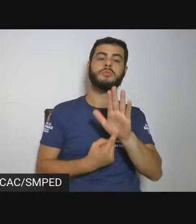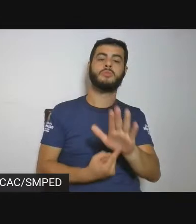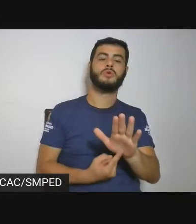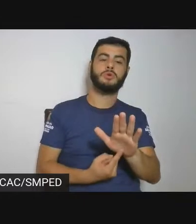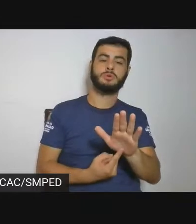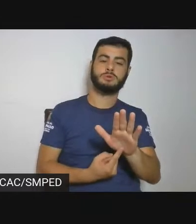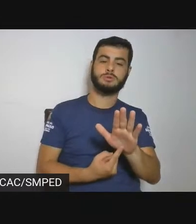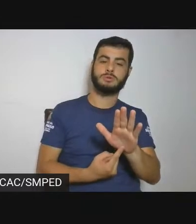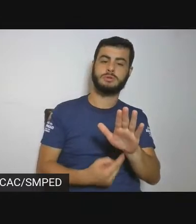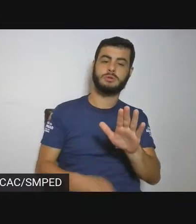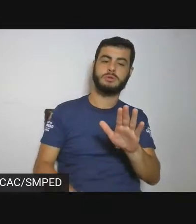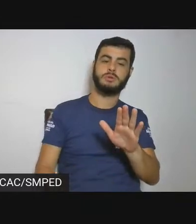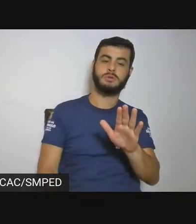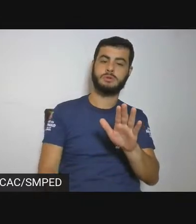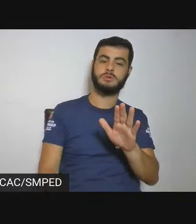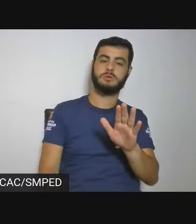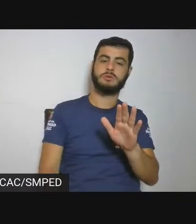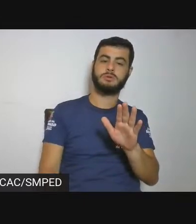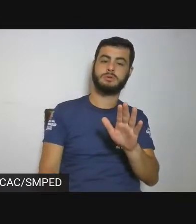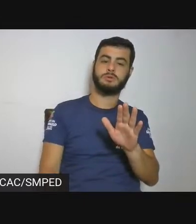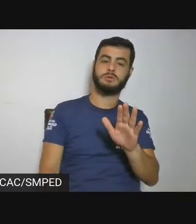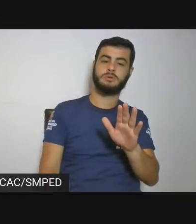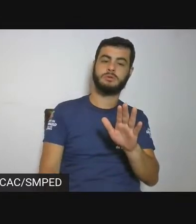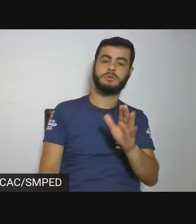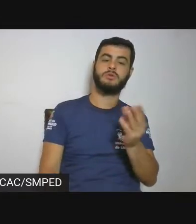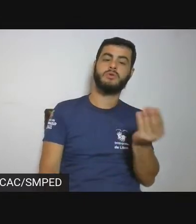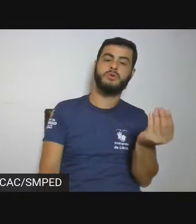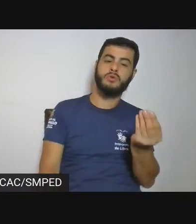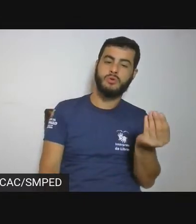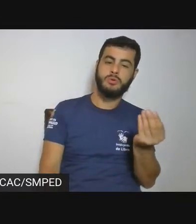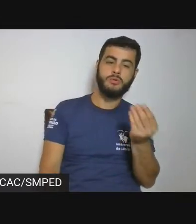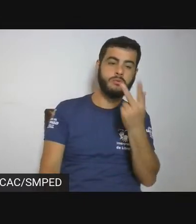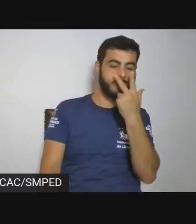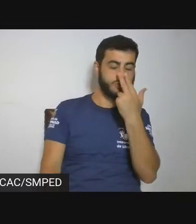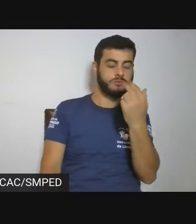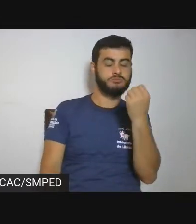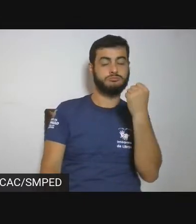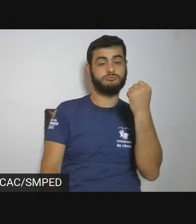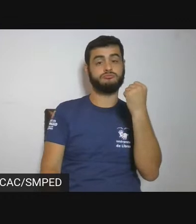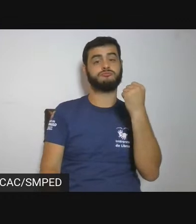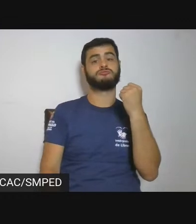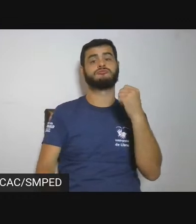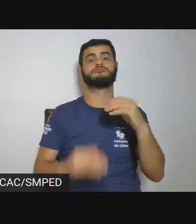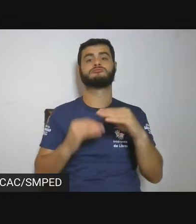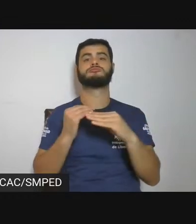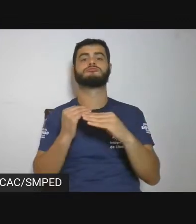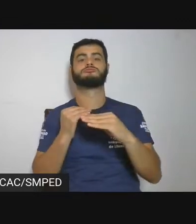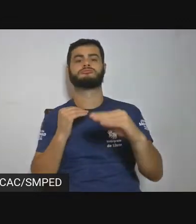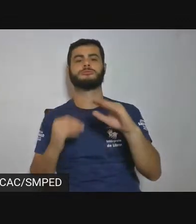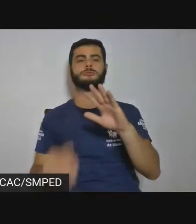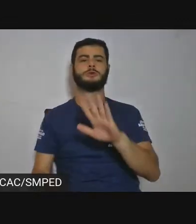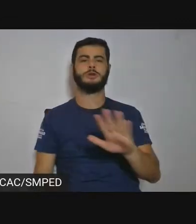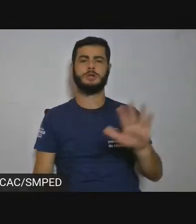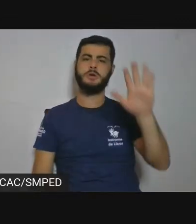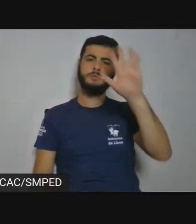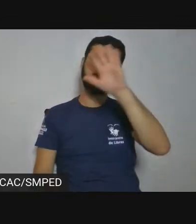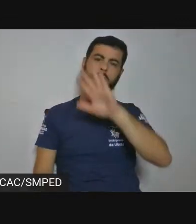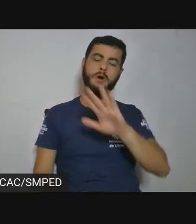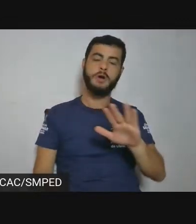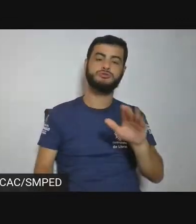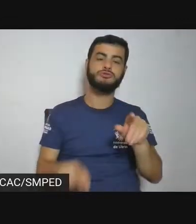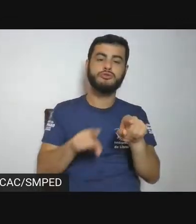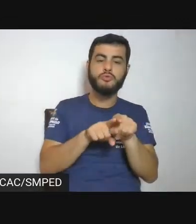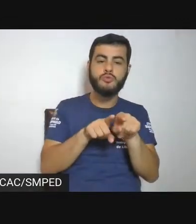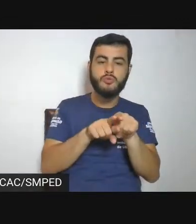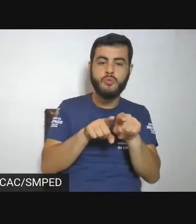fosse uma latência na imagem com esses títulos, que estão colocados bem